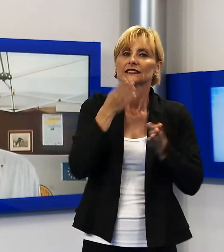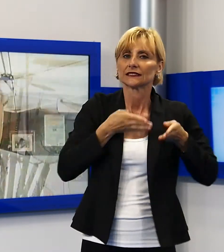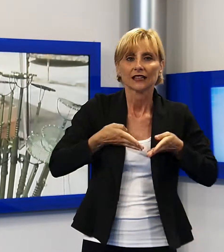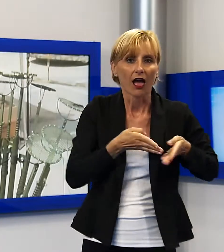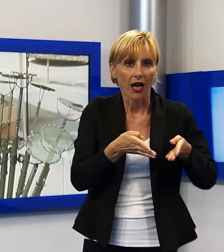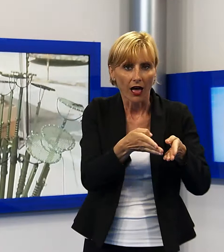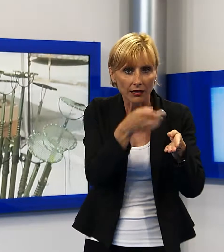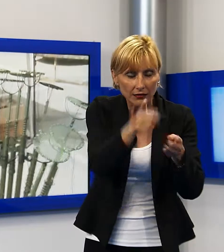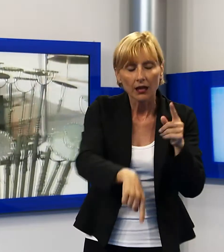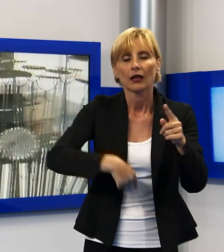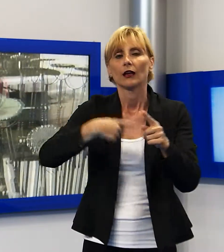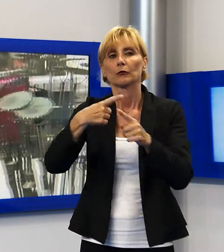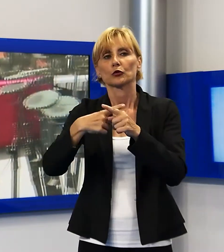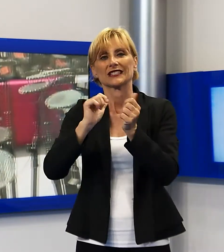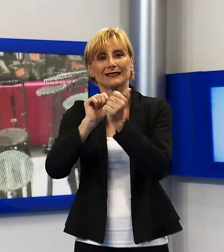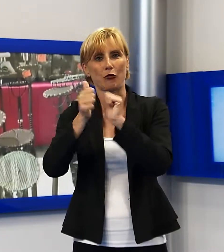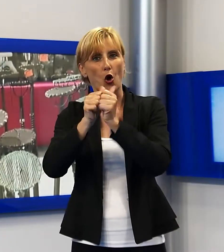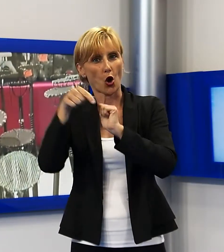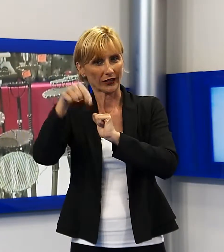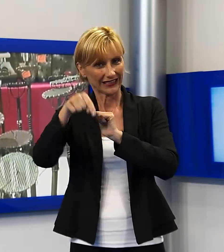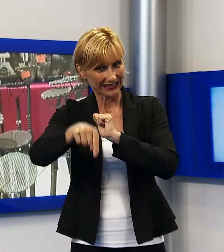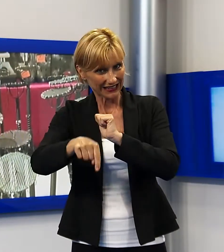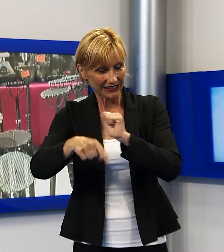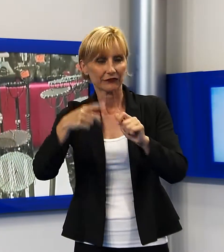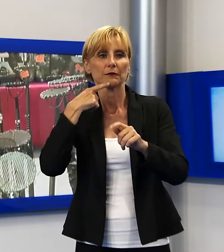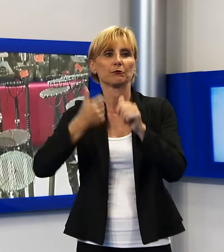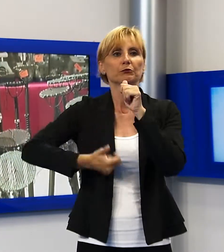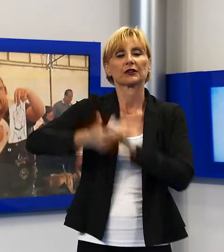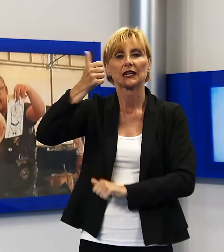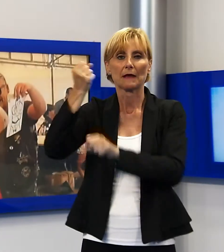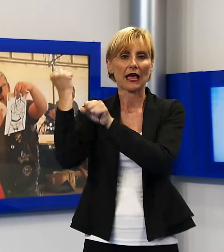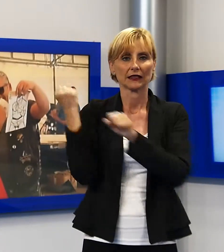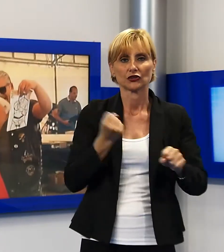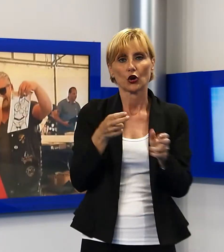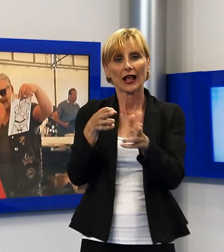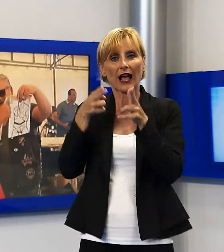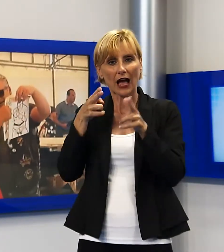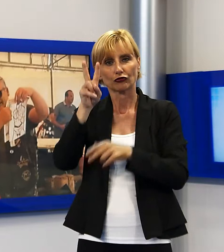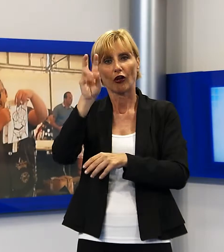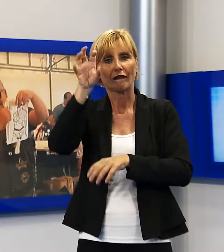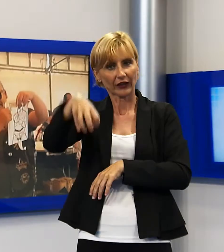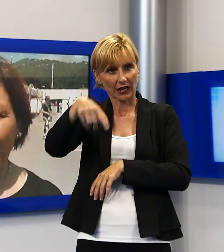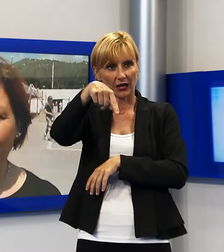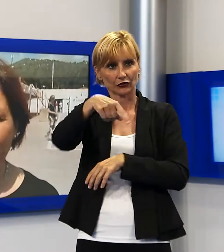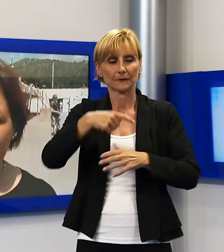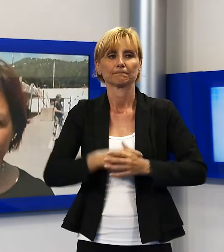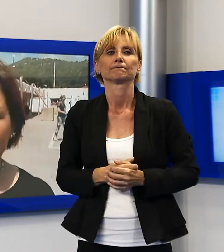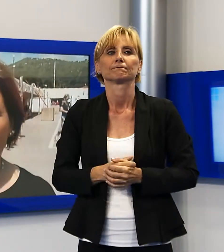Mangiando, agli impianti sportivi si svolgeva la prima edizione di Caccia Village. Il Cammin Mangiando si è allargato, proprio